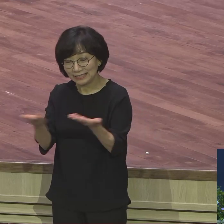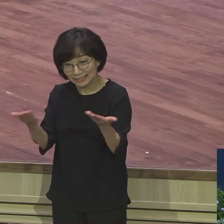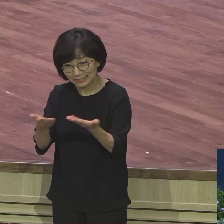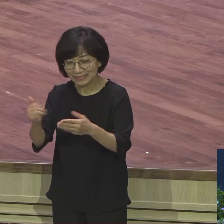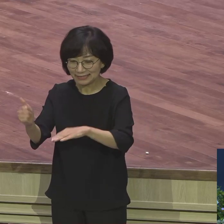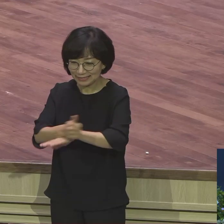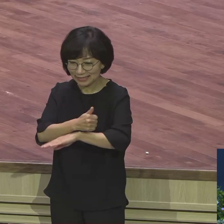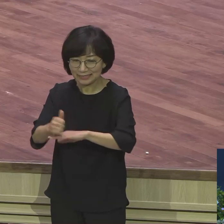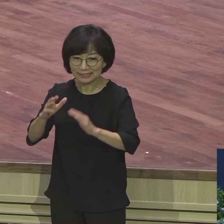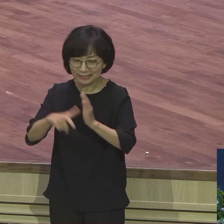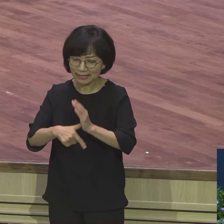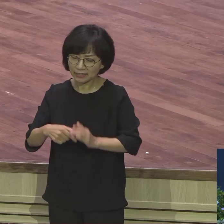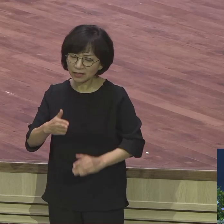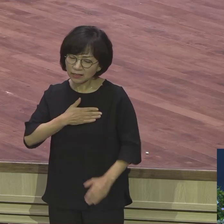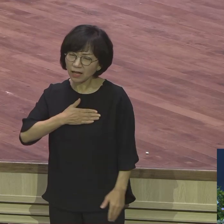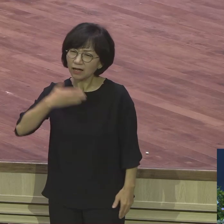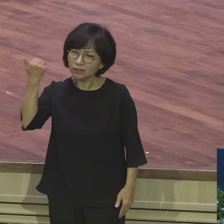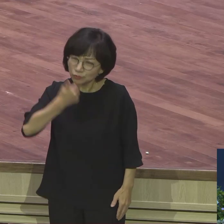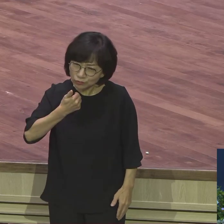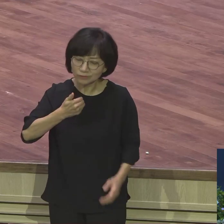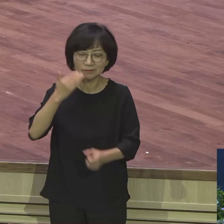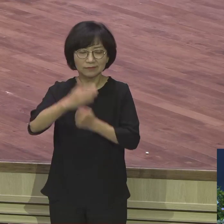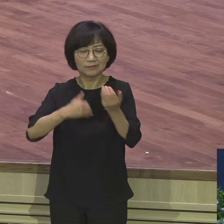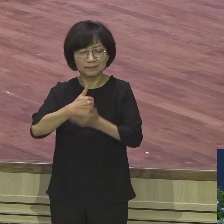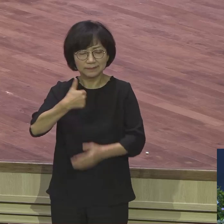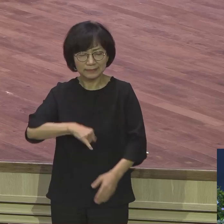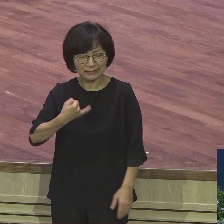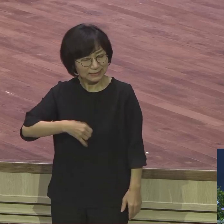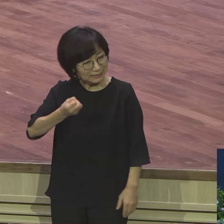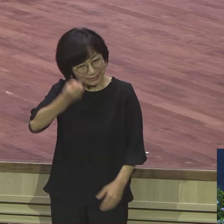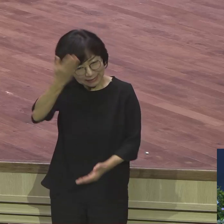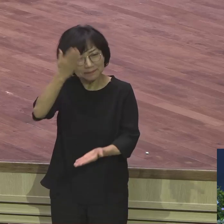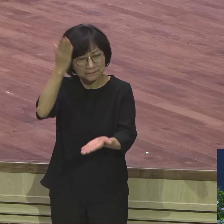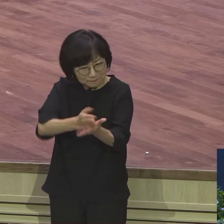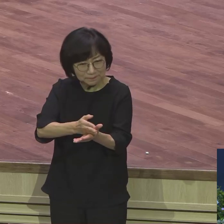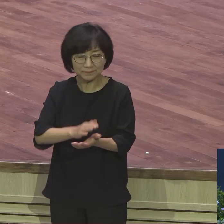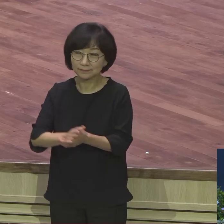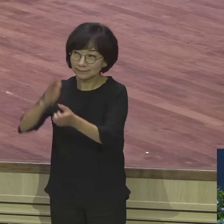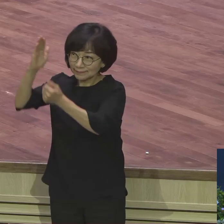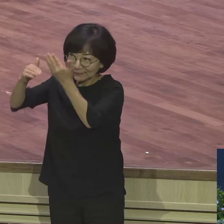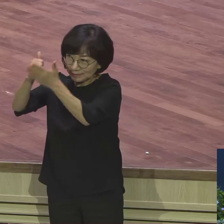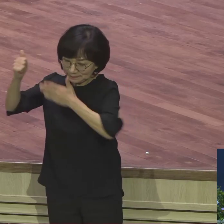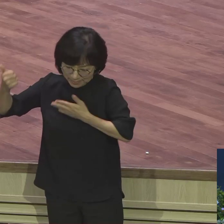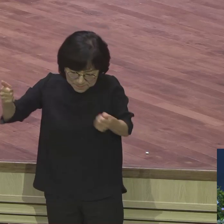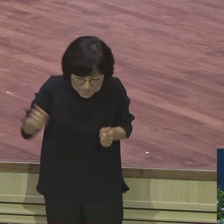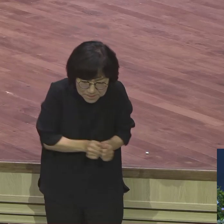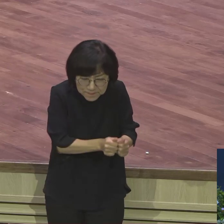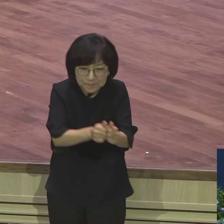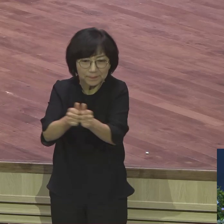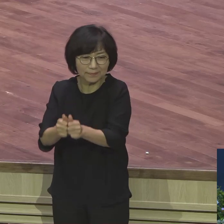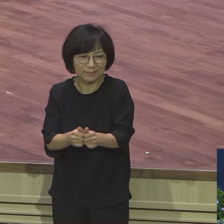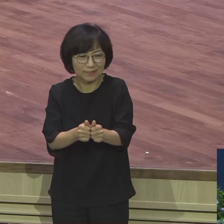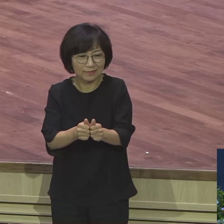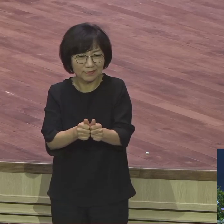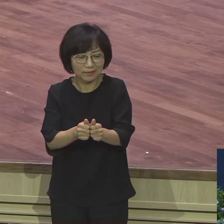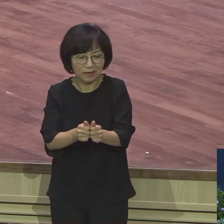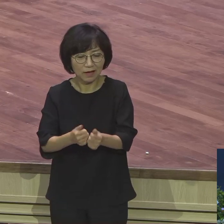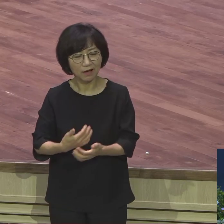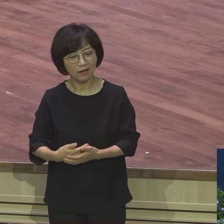하나님의 자녀야 아멘 하나님과 함께 동행해 노는 게 달라요 창원에